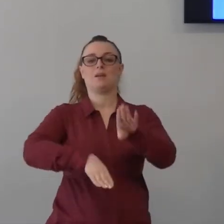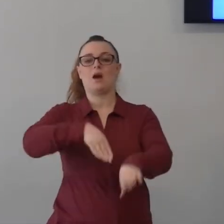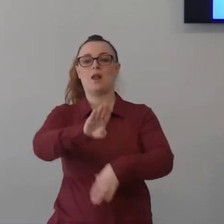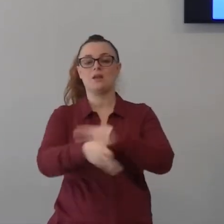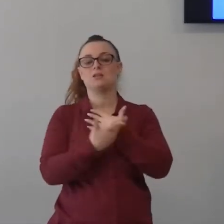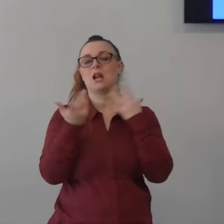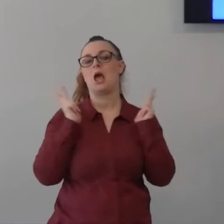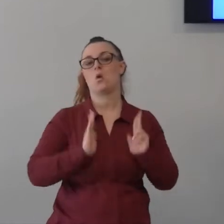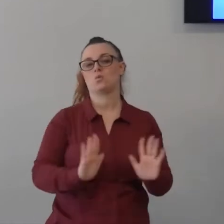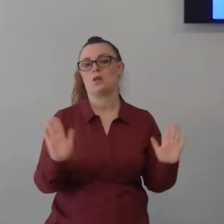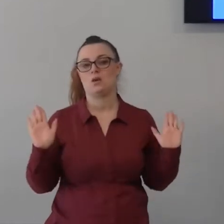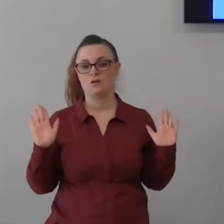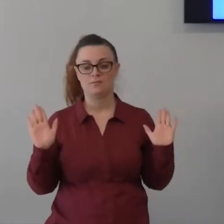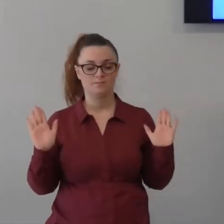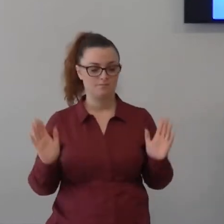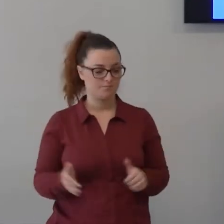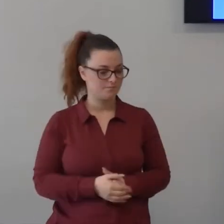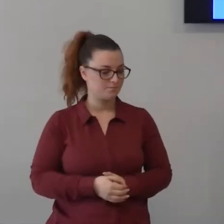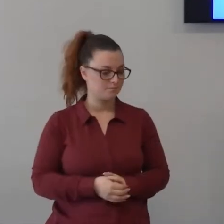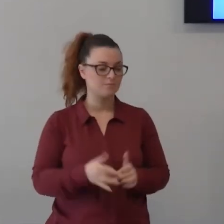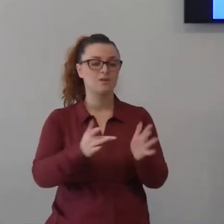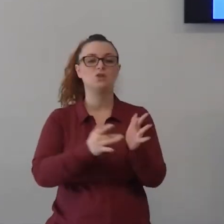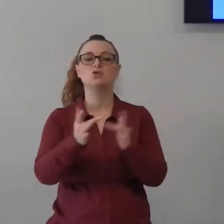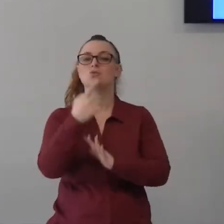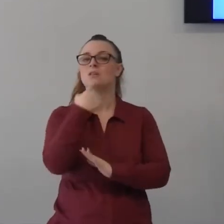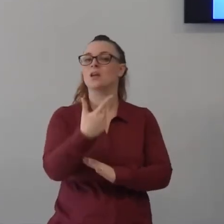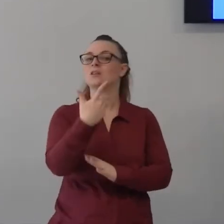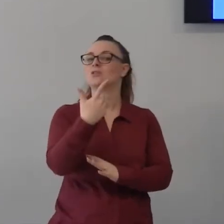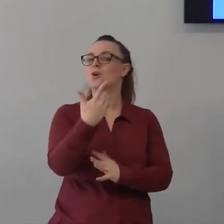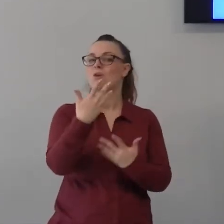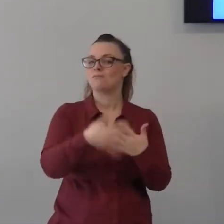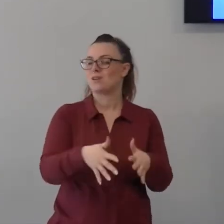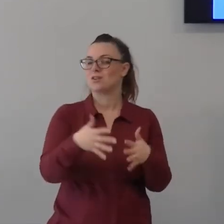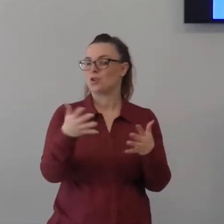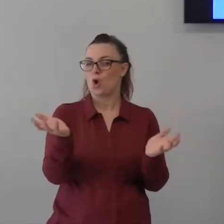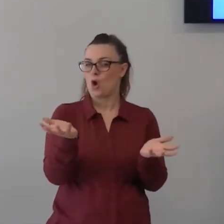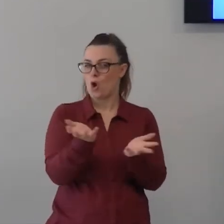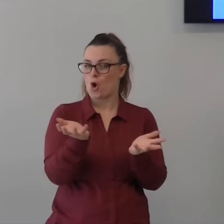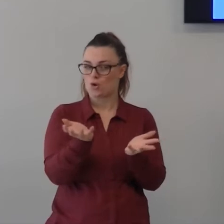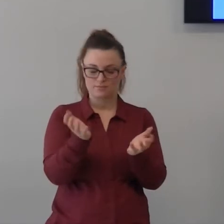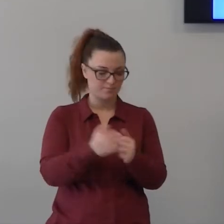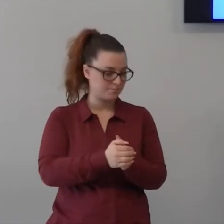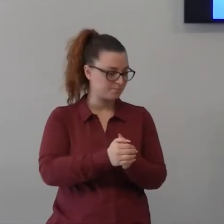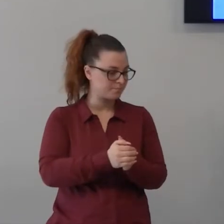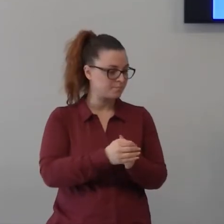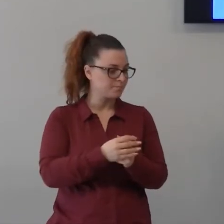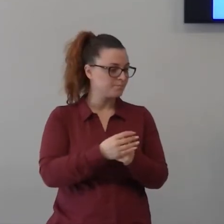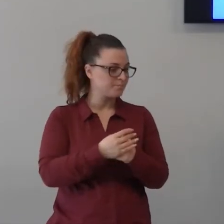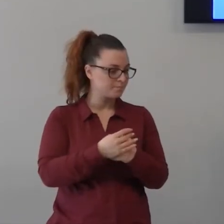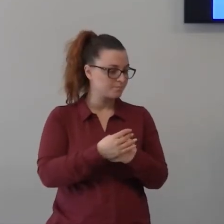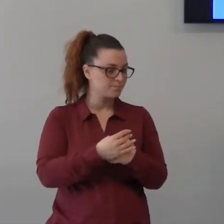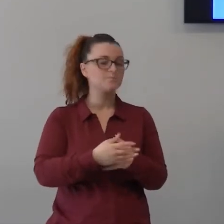Gesù ha detto più di una volta nella prova nei Vangeli che quello che stava facendo erano